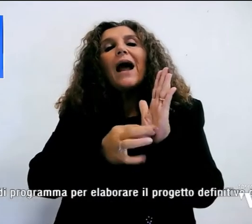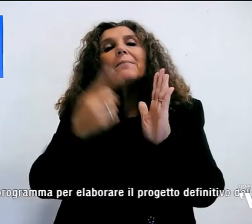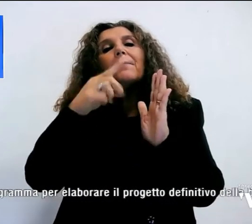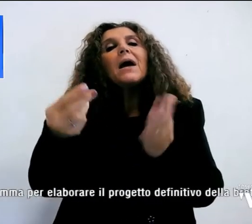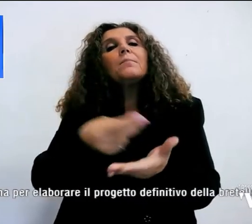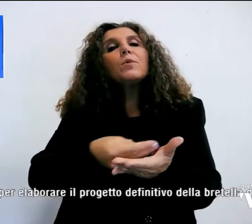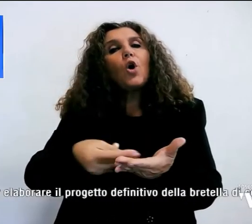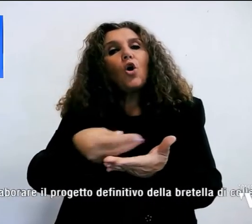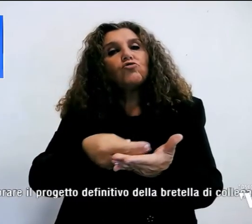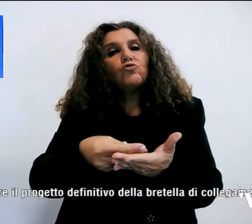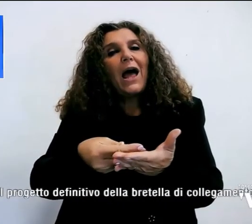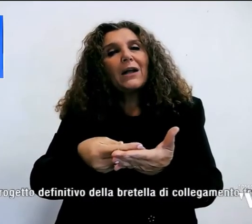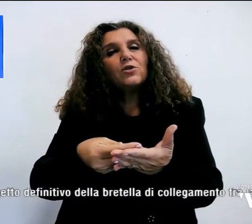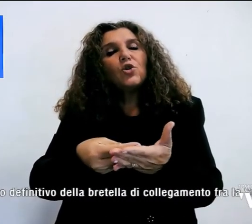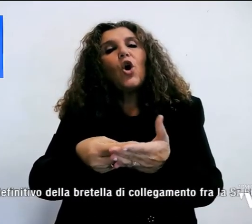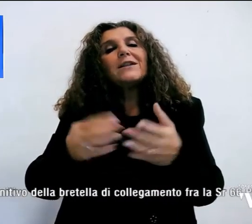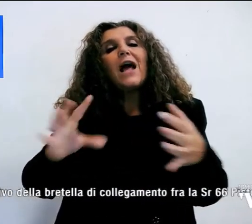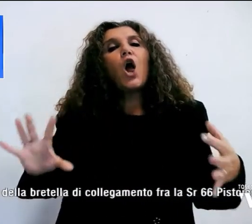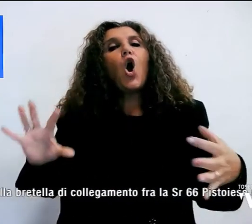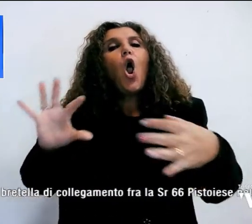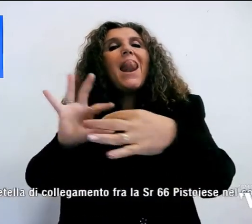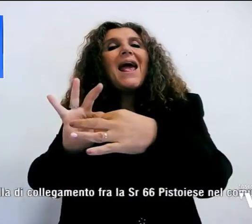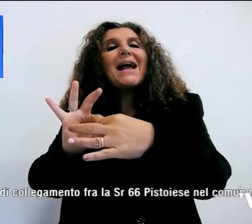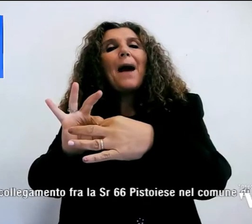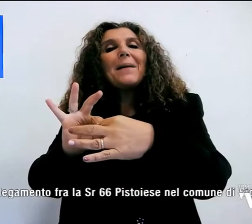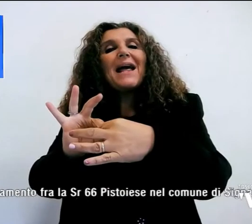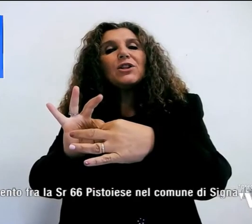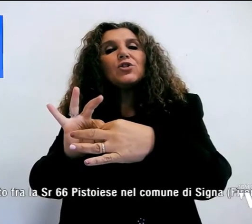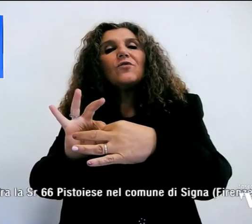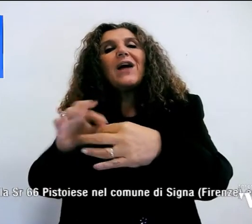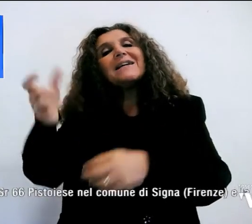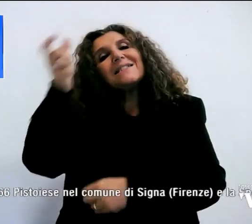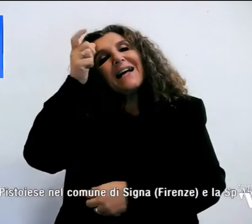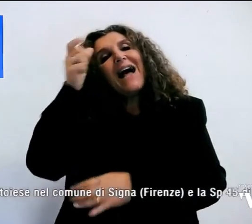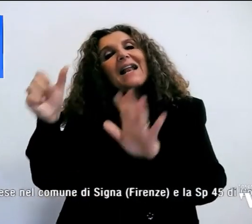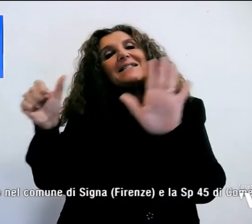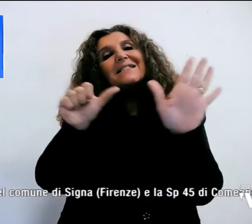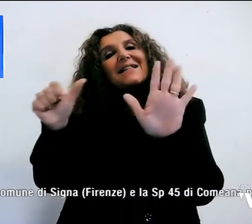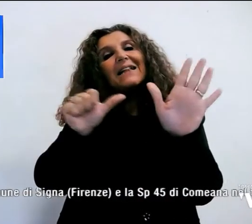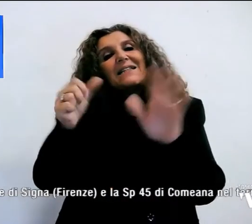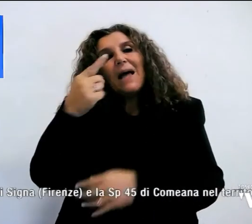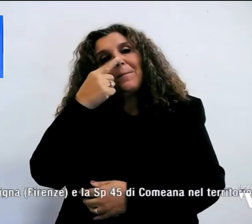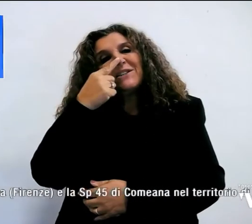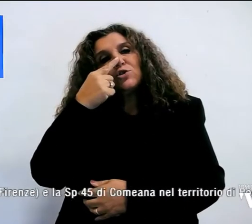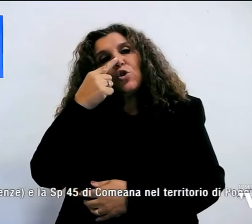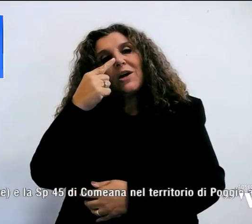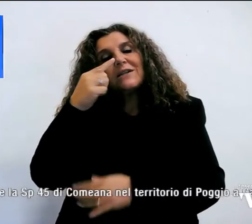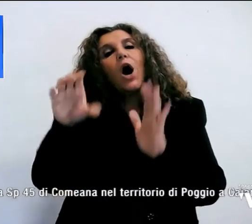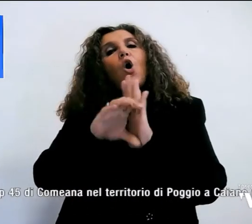progetto definitivo della bretella di collegamento fra la statale 66 Pistoiese, siamo nel comune di